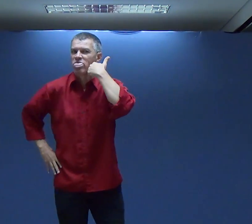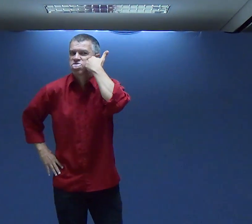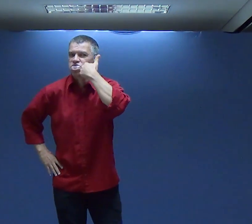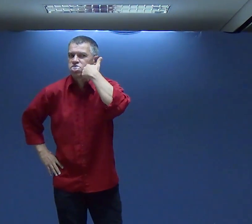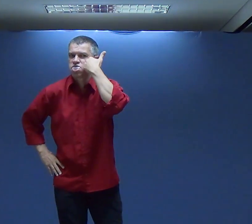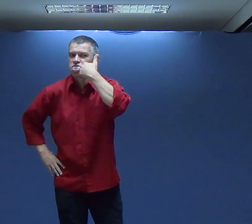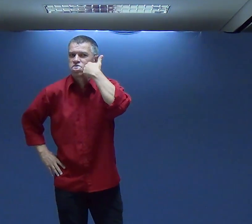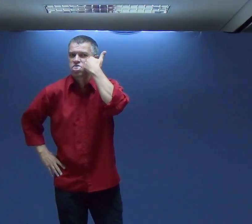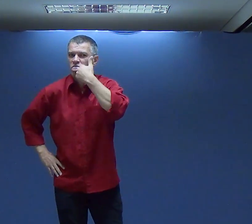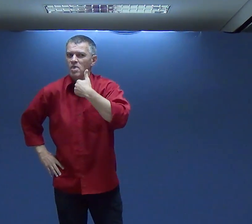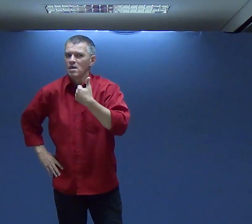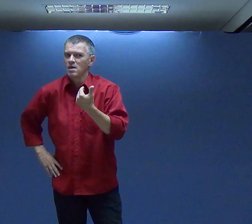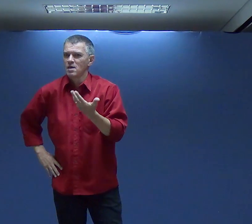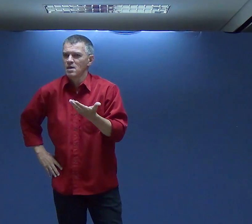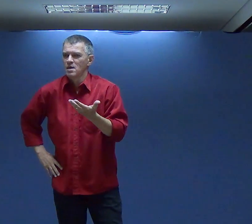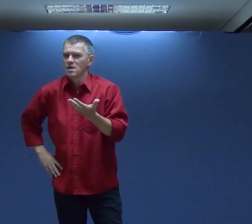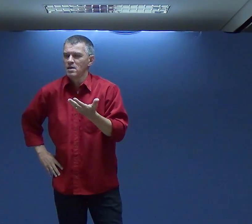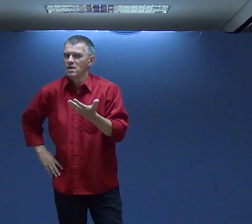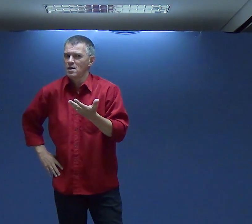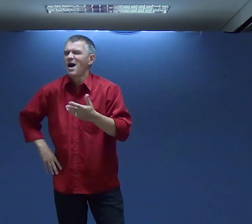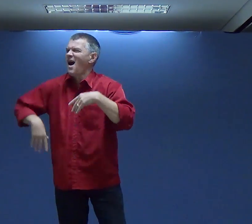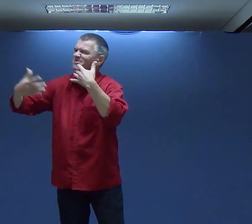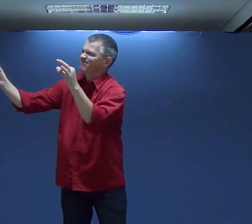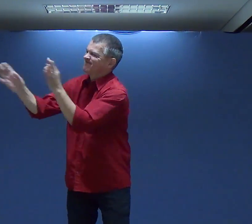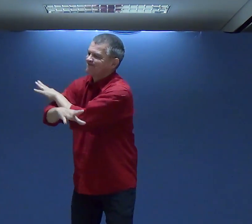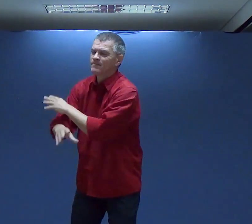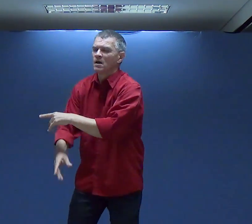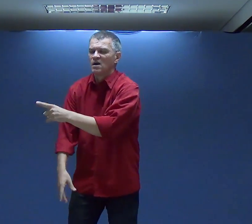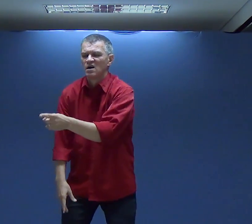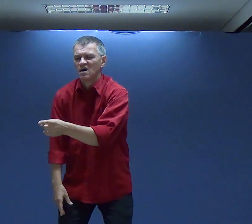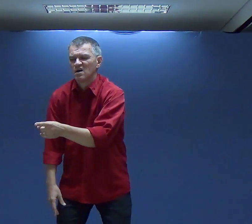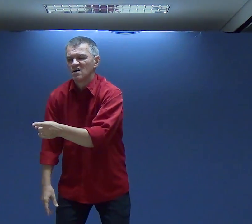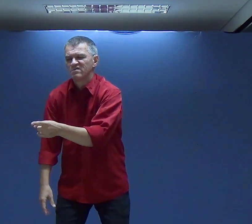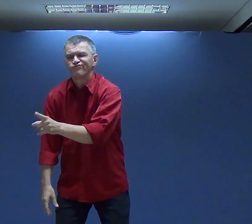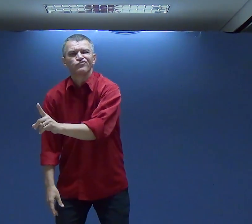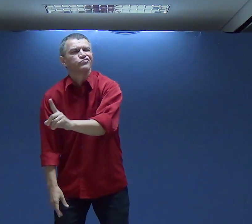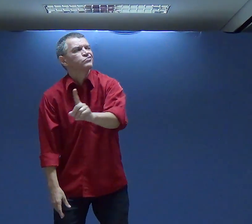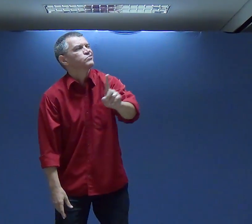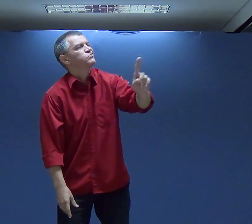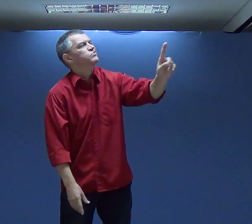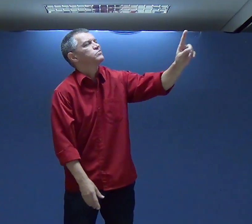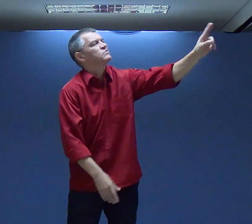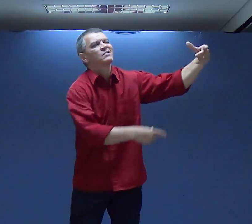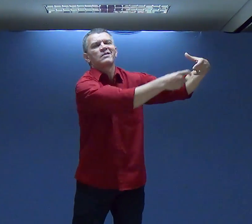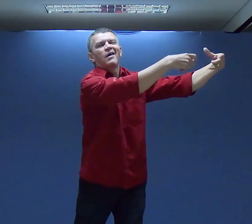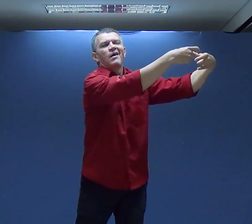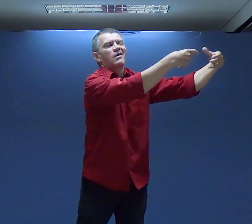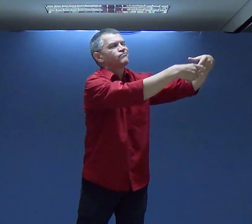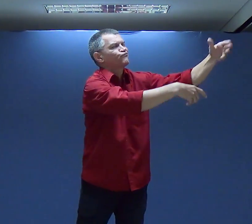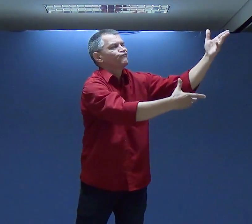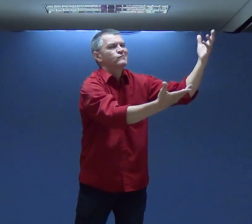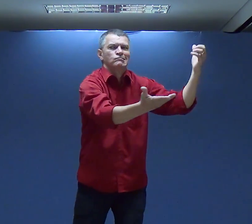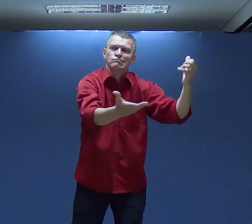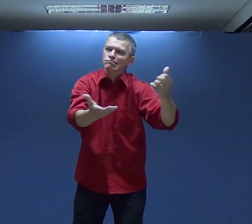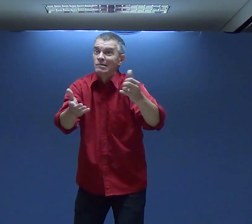Essa mulher Precisa Se relacionar Com seu marido Para que Saia a culpa De mim Preciso De alguma